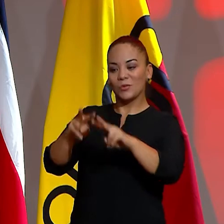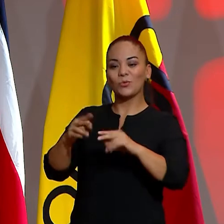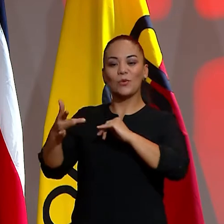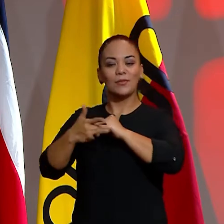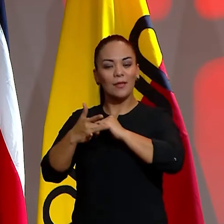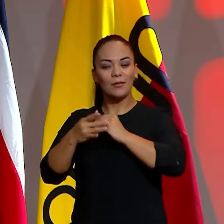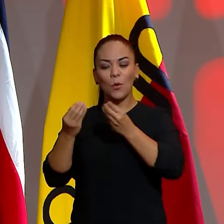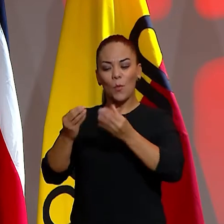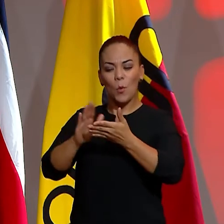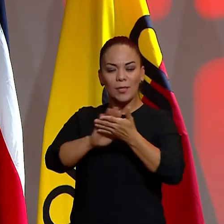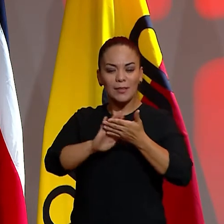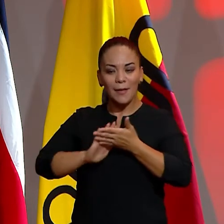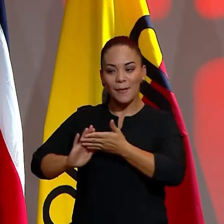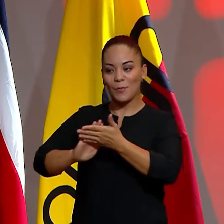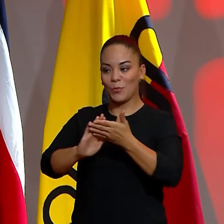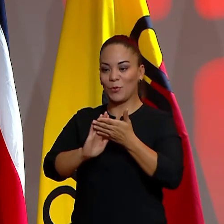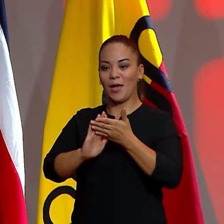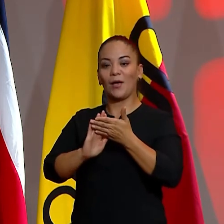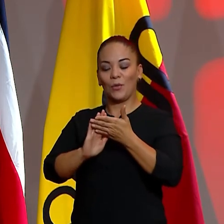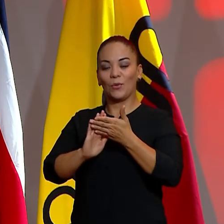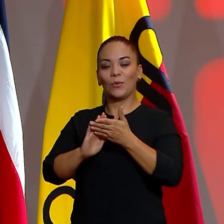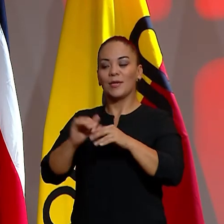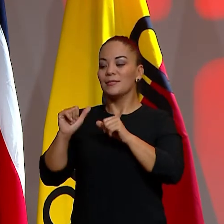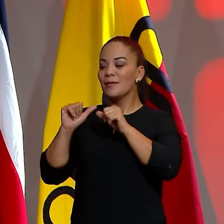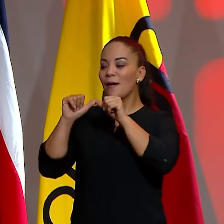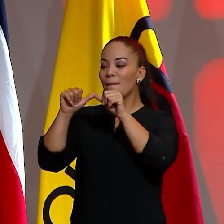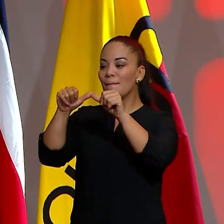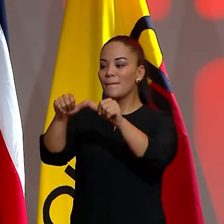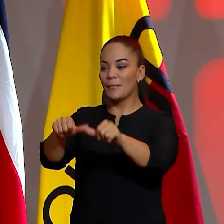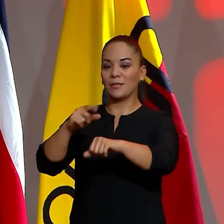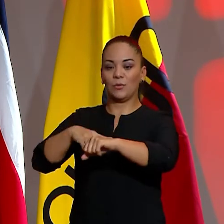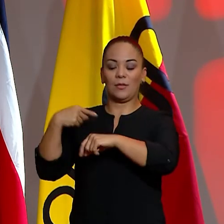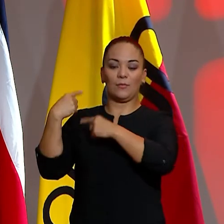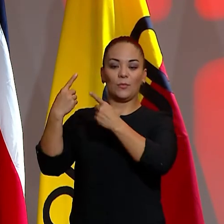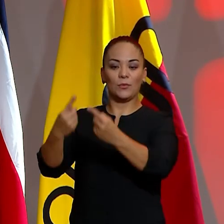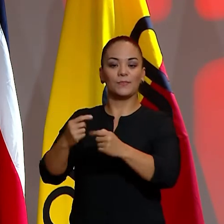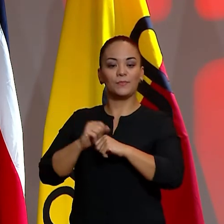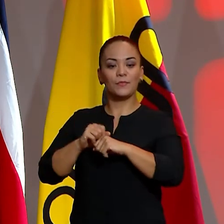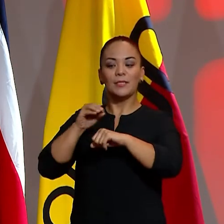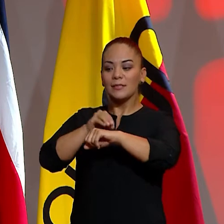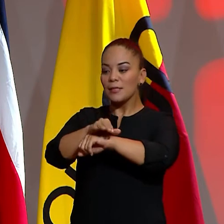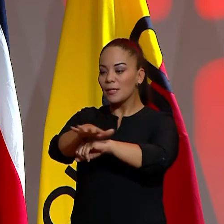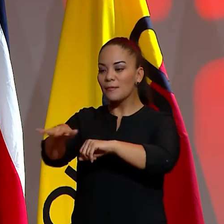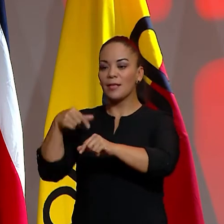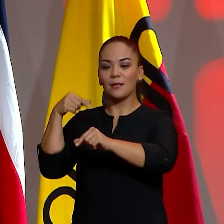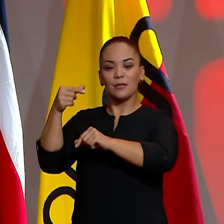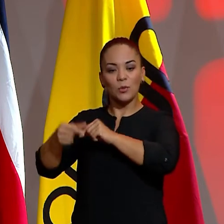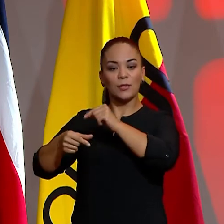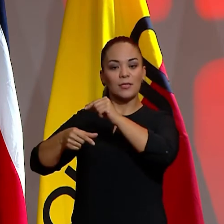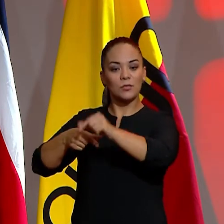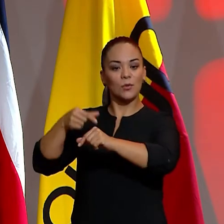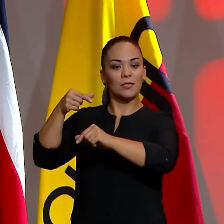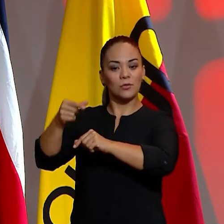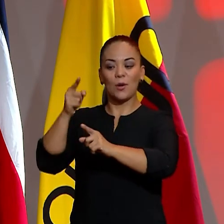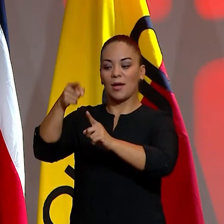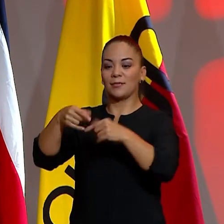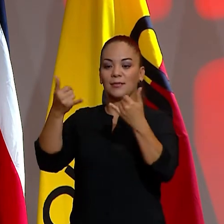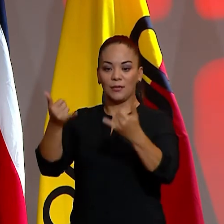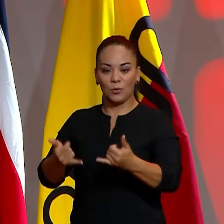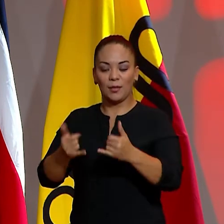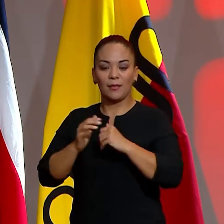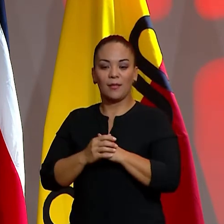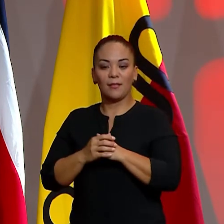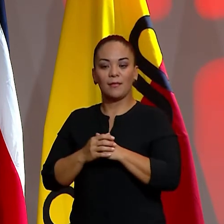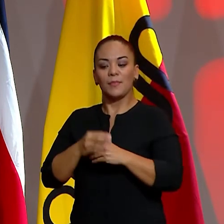técnico y muy depurado, que se ha mantenido a largo del tiempo, se transmite de generación a generación hasta la actualidad,